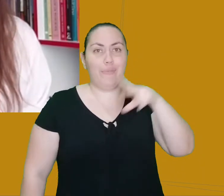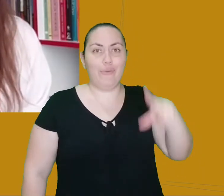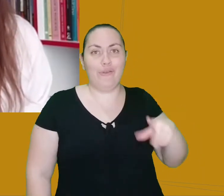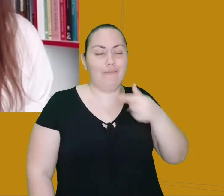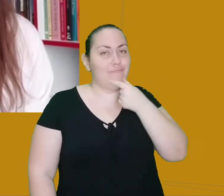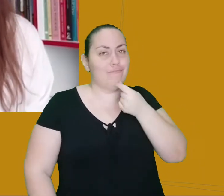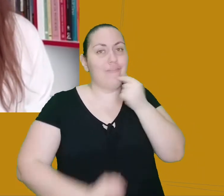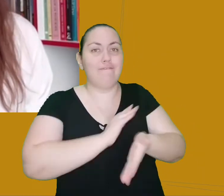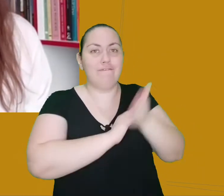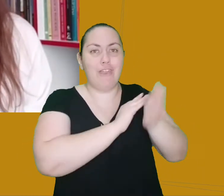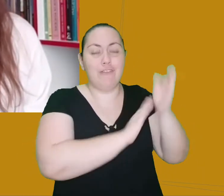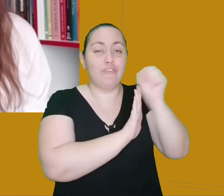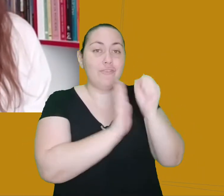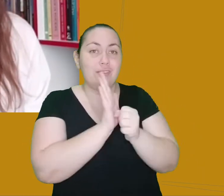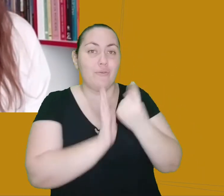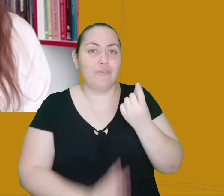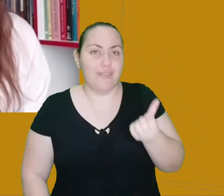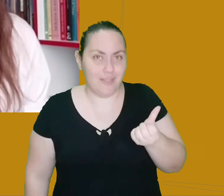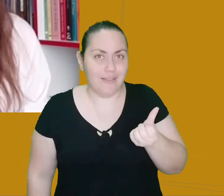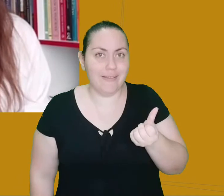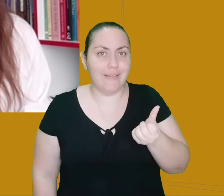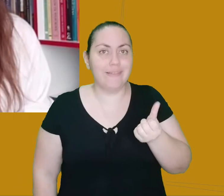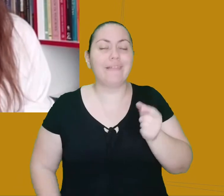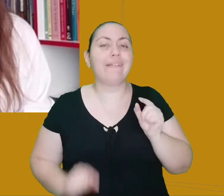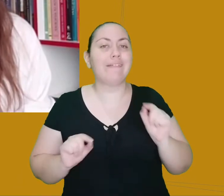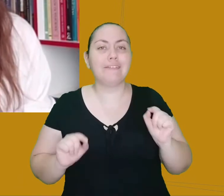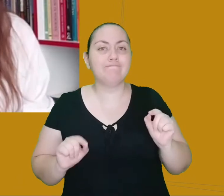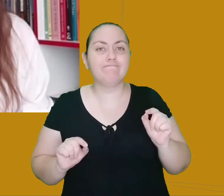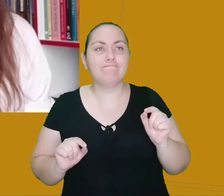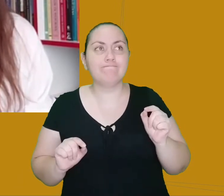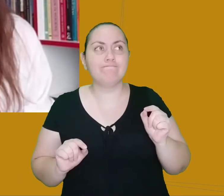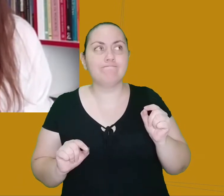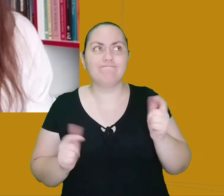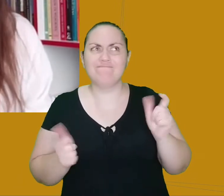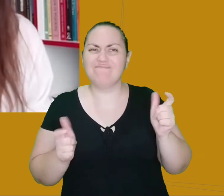do século XVI que viajou